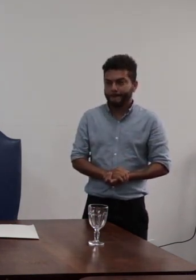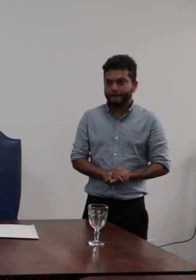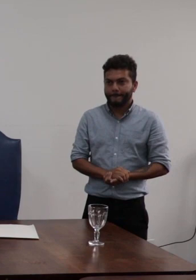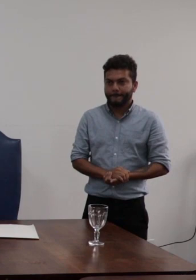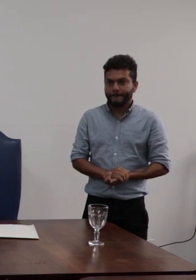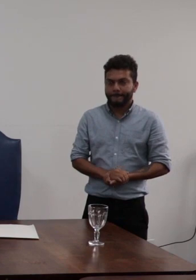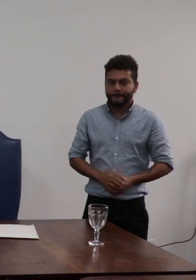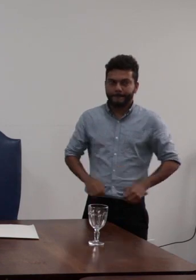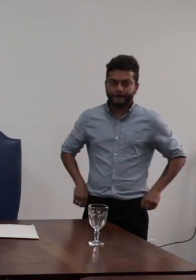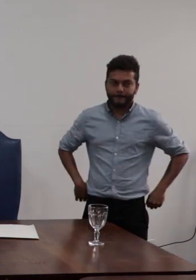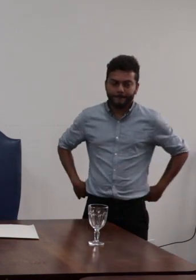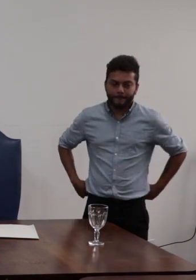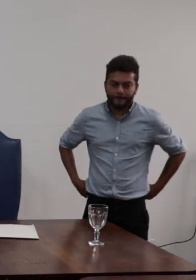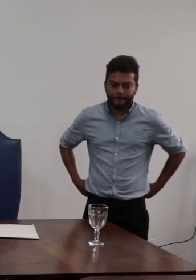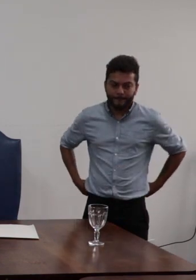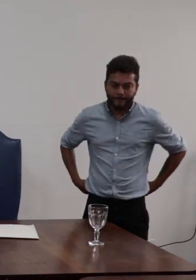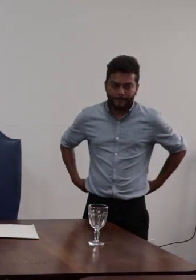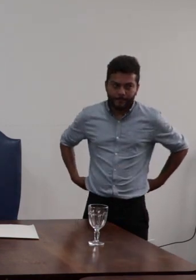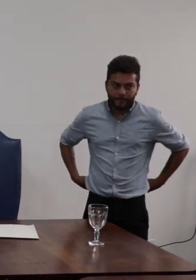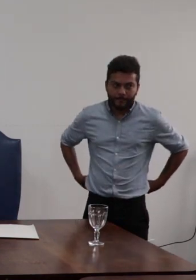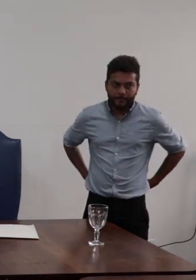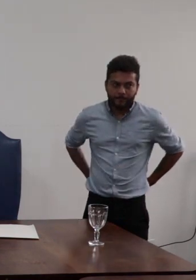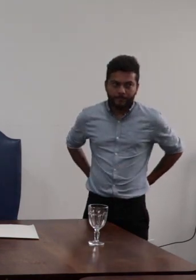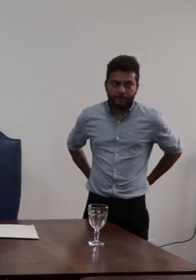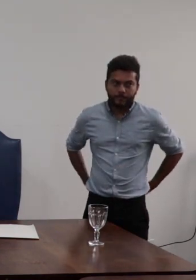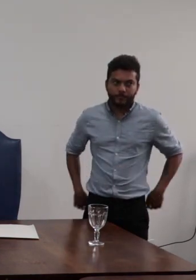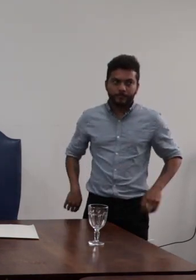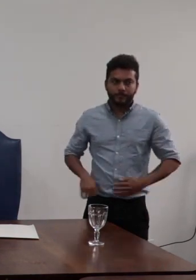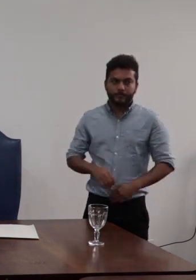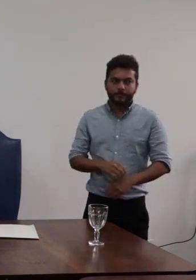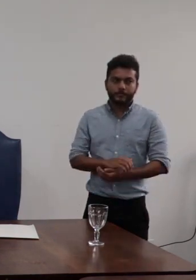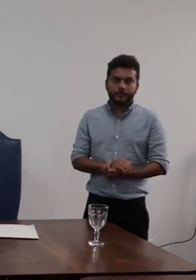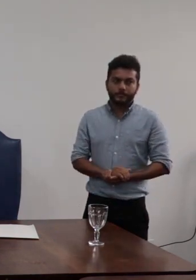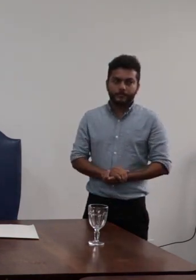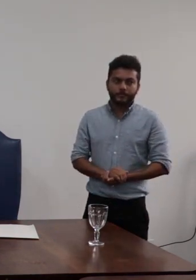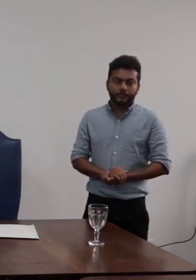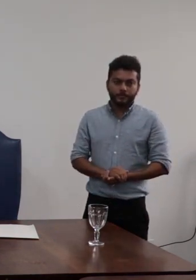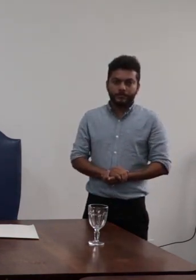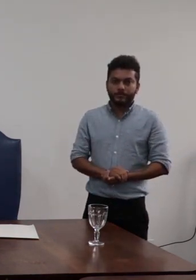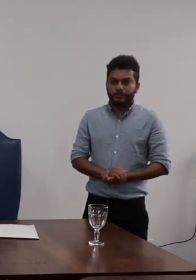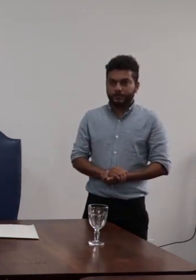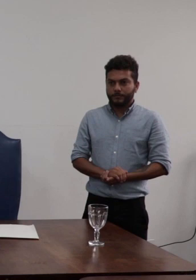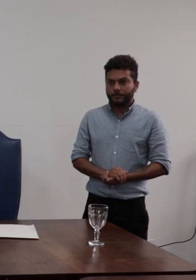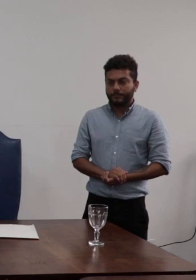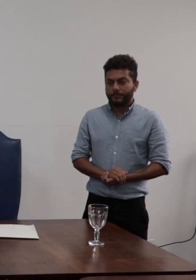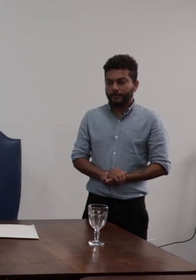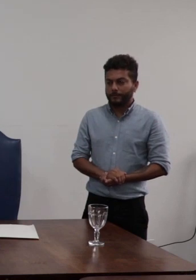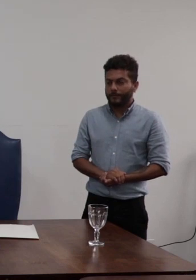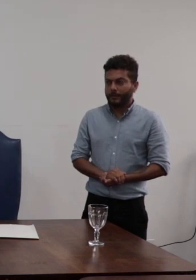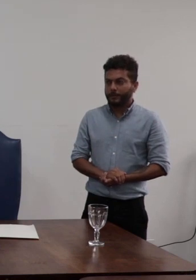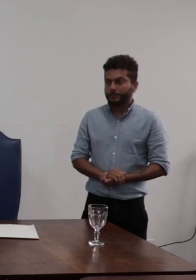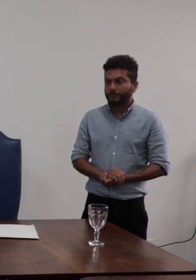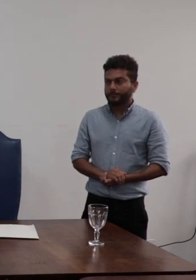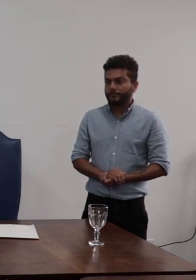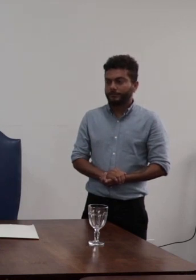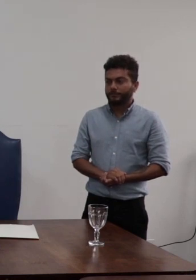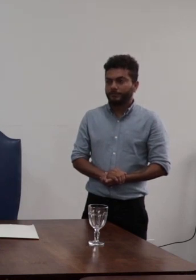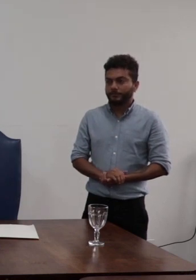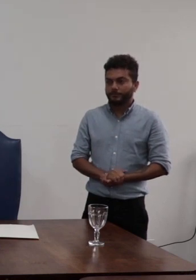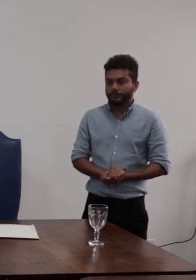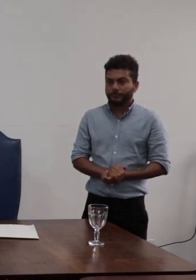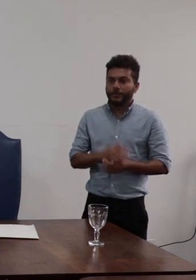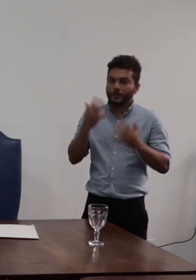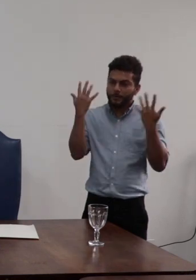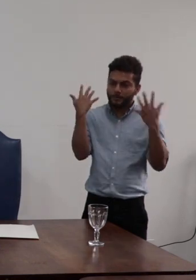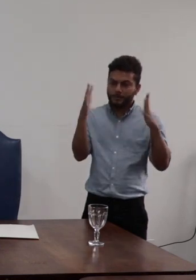da Direção de Centro de Anibrito e Jaxo Machado da Assessoria de Comunicação César Lelano e do Giovanni da Codim então